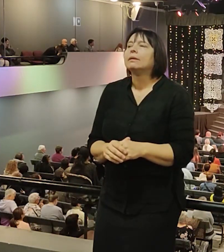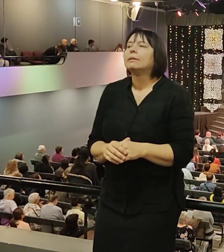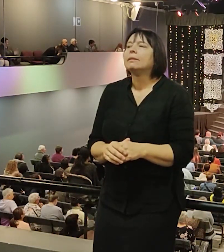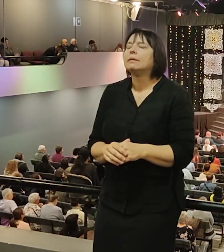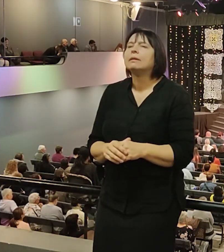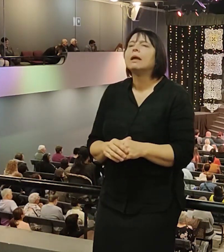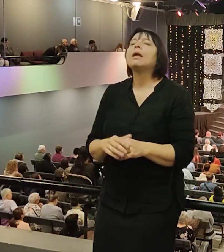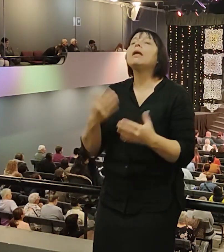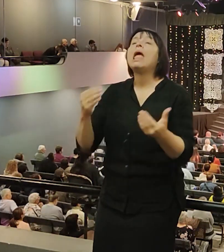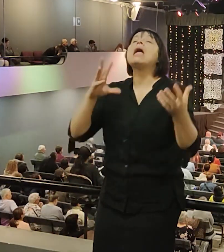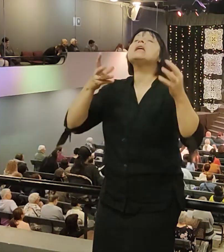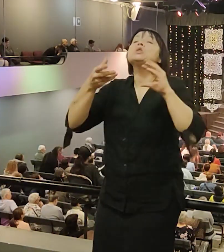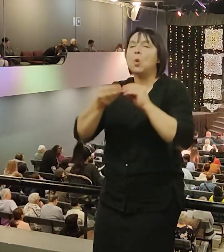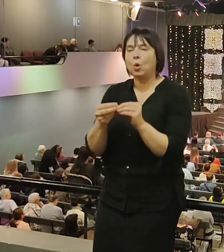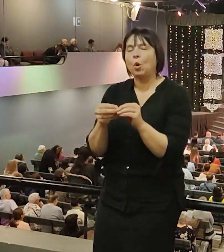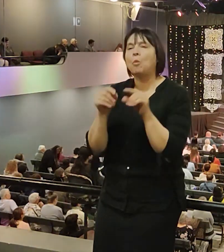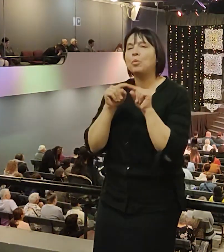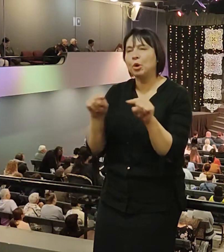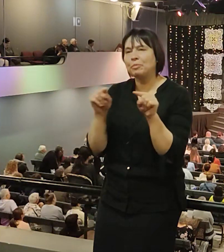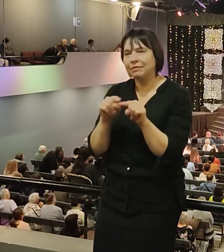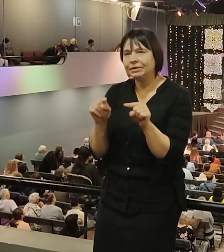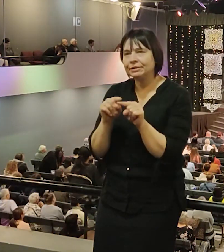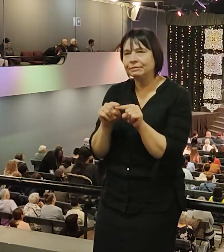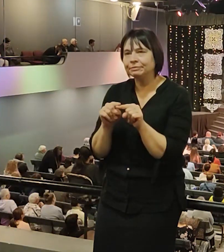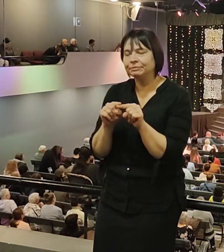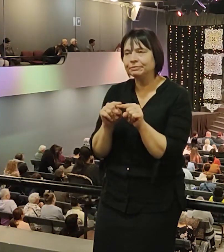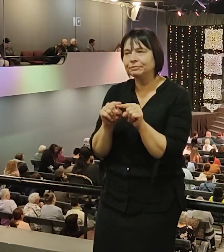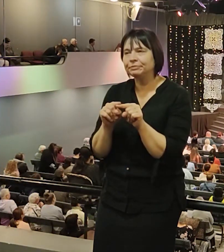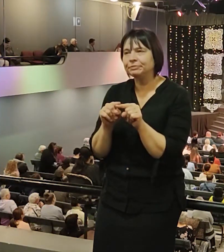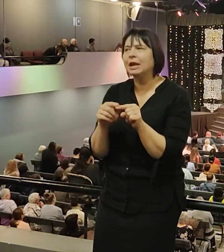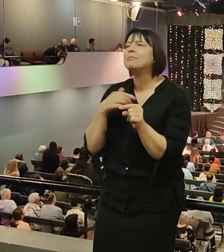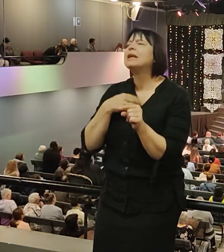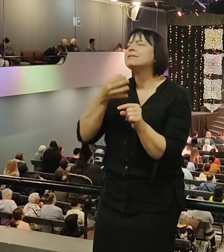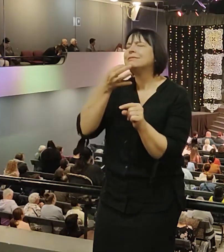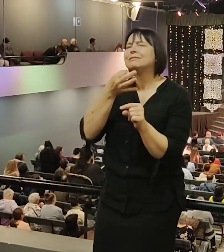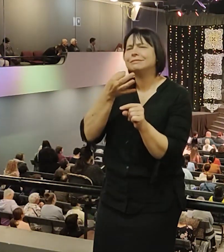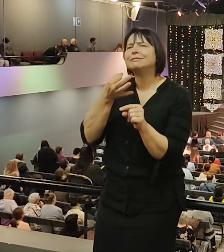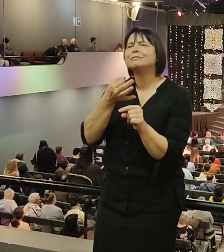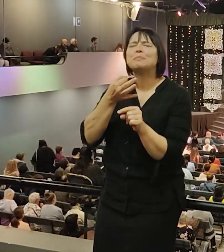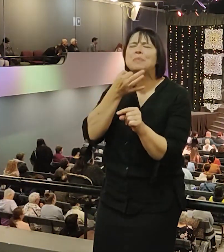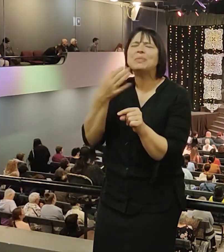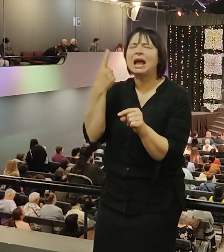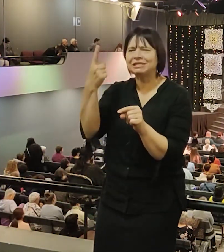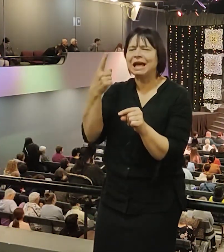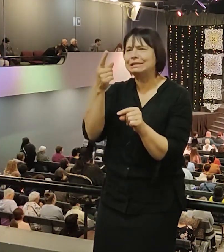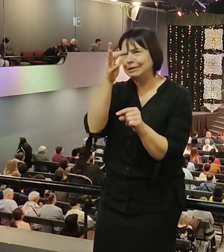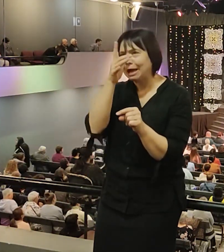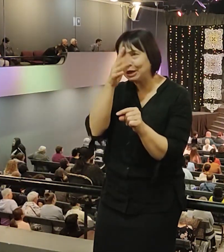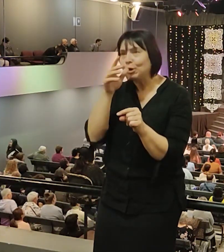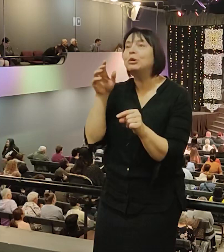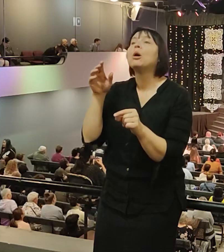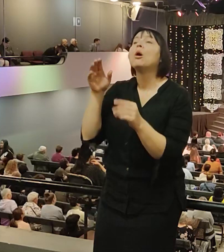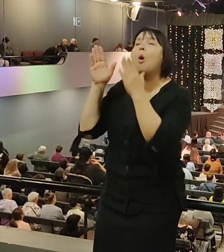подводить итог моей проповеди, но мне нравился один анекдот, который я прочел о Иосифе и Аримафее.